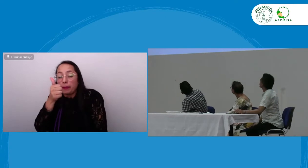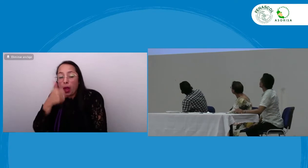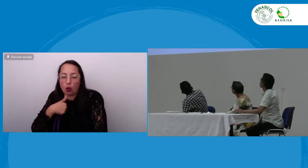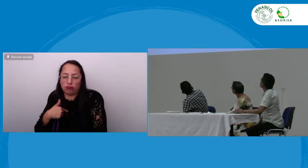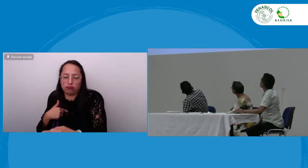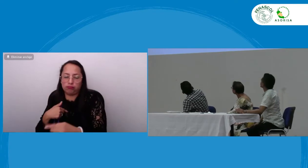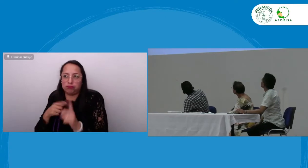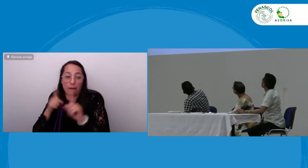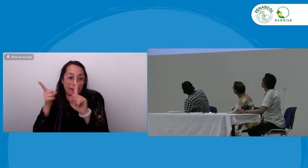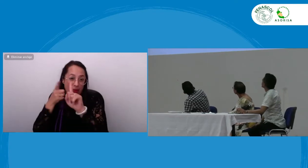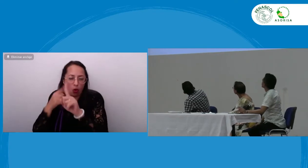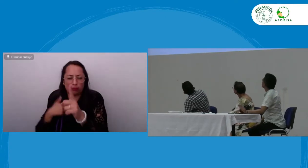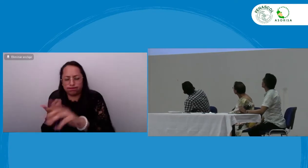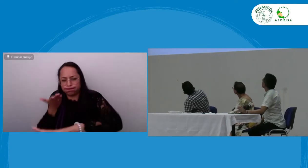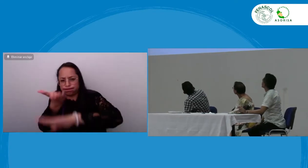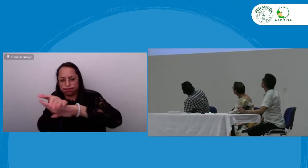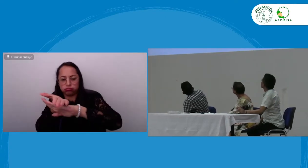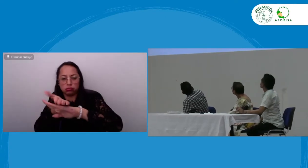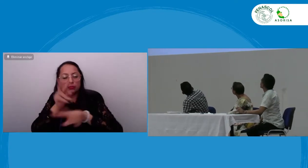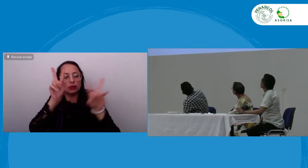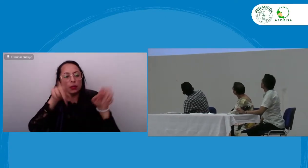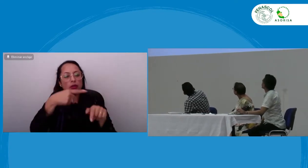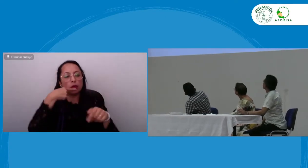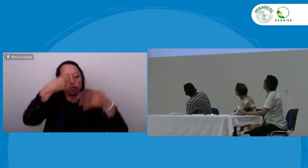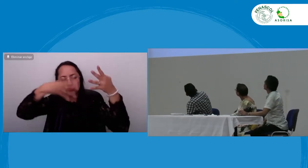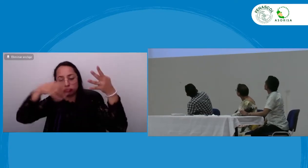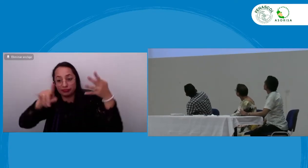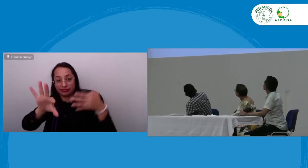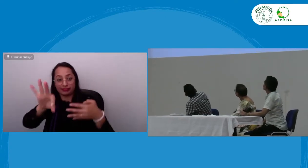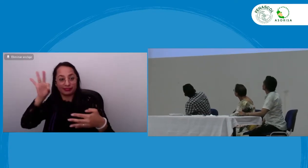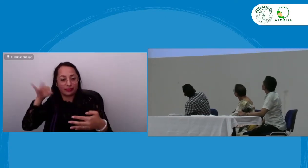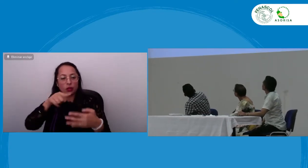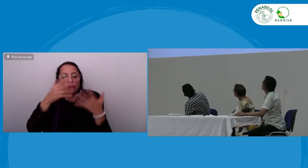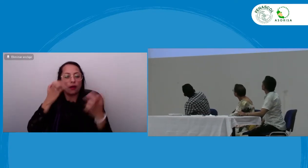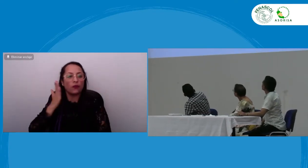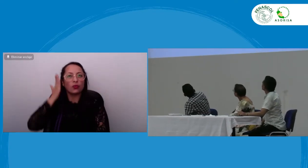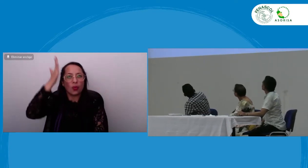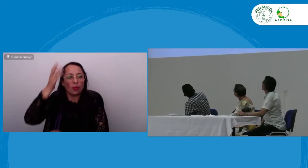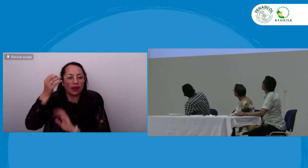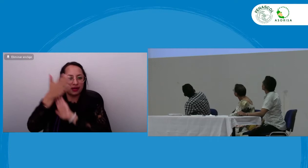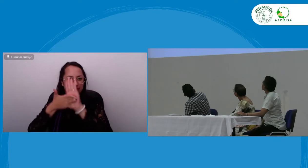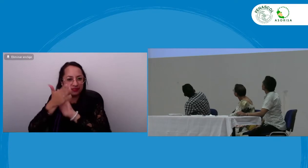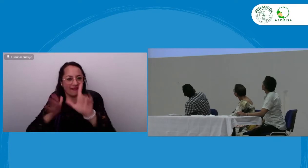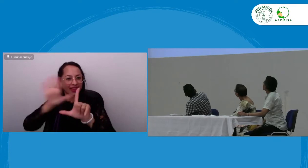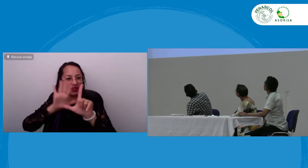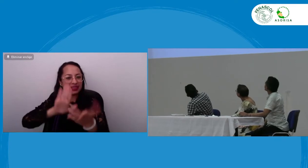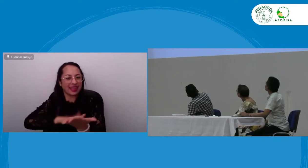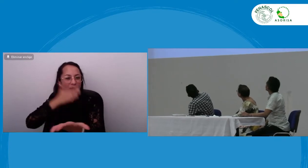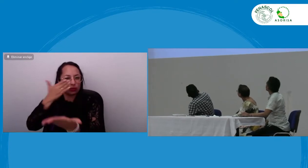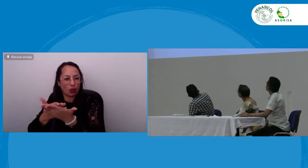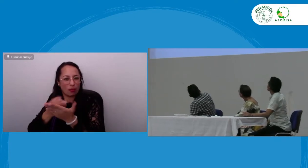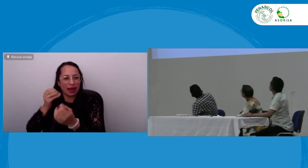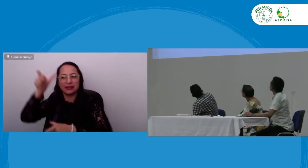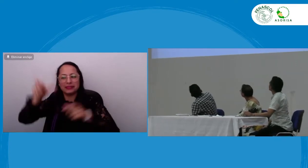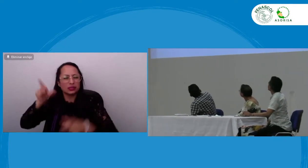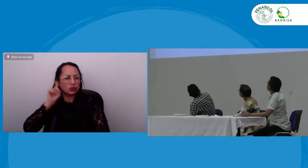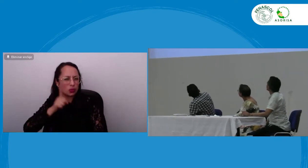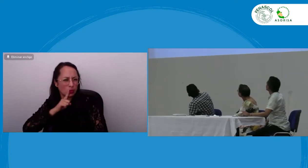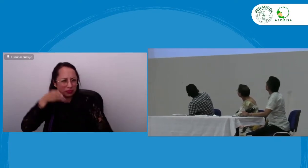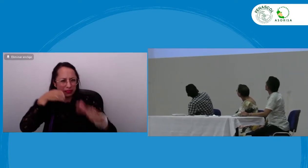bueno primero quisiera hacer una propuesta cuando todo lo que tú presentaste y hablabas un poco sobre las traducciones de los videos para